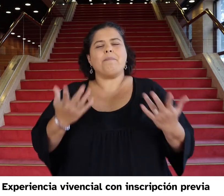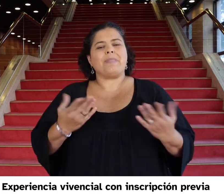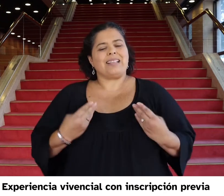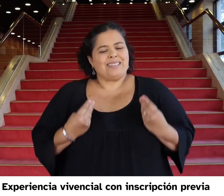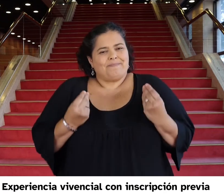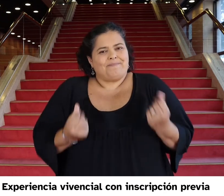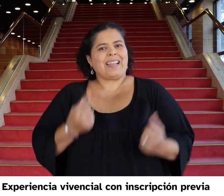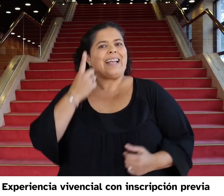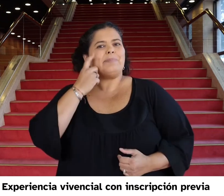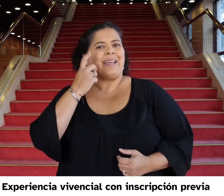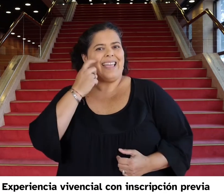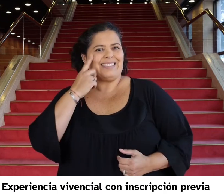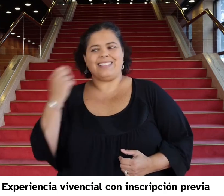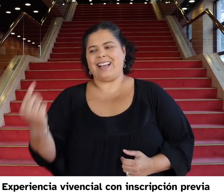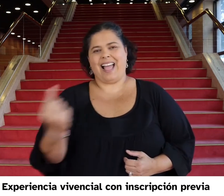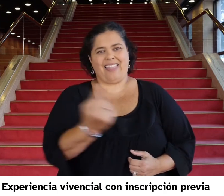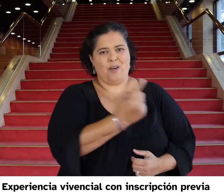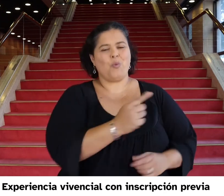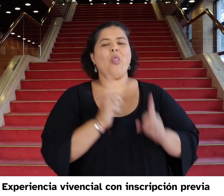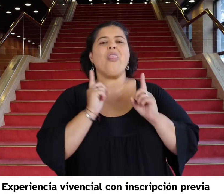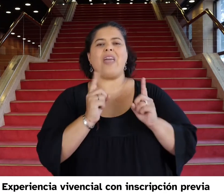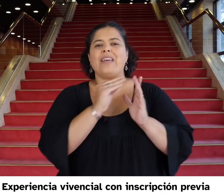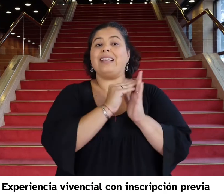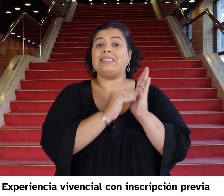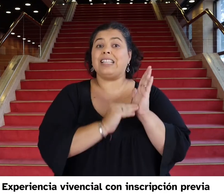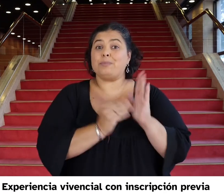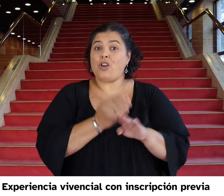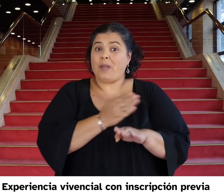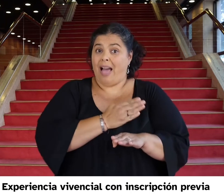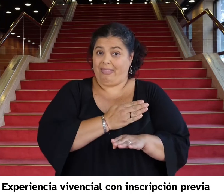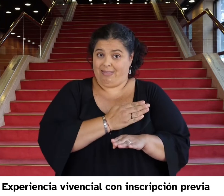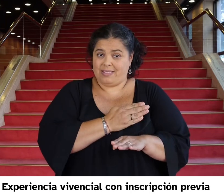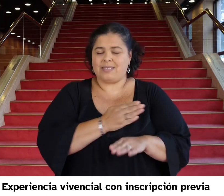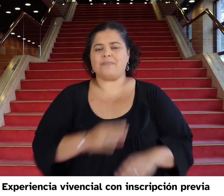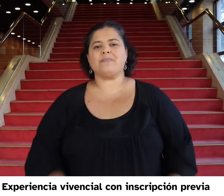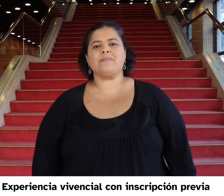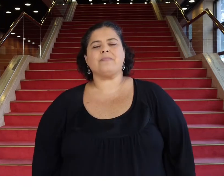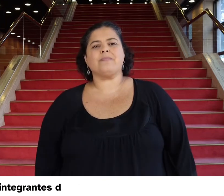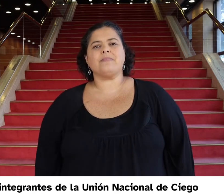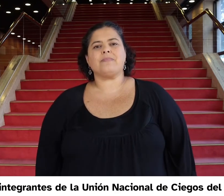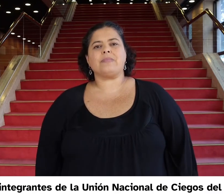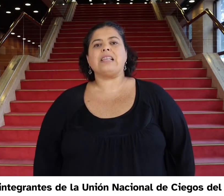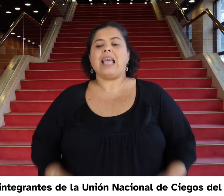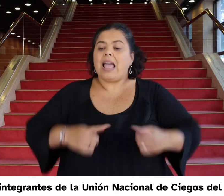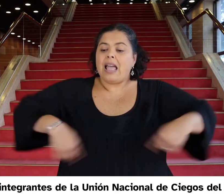Experiencia vivencial con inscripción previa donde los integrantes de la Unión Nacional de Ciegos del Uruguay, UNCU,